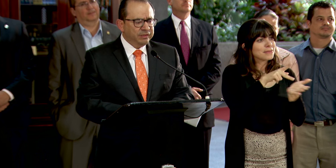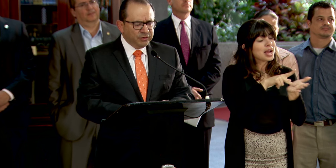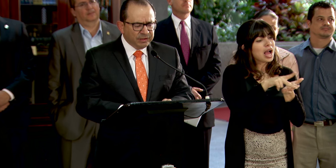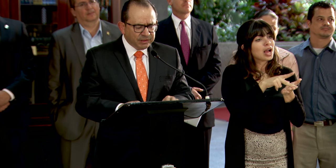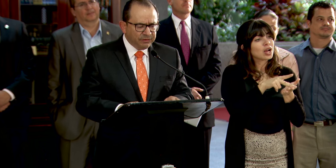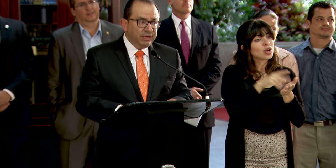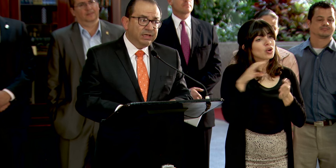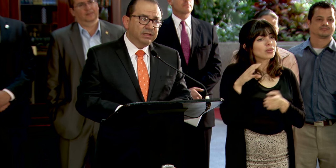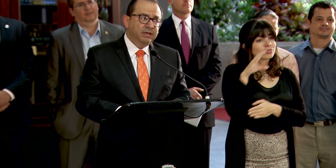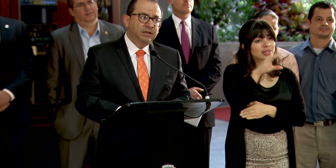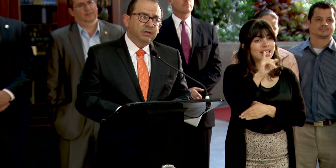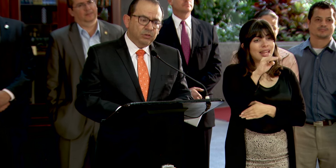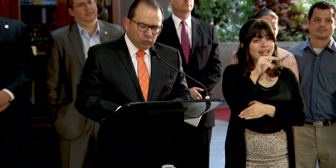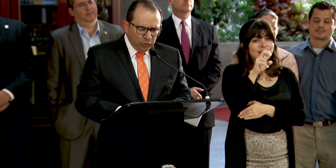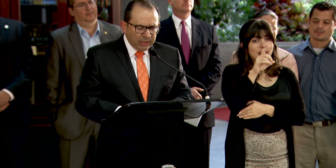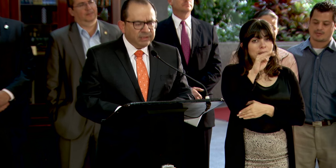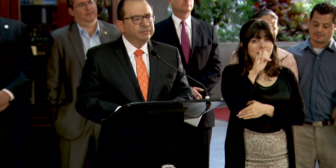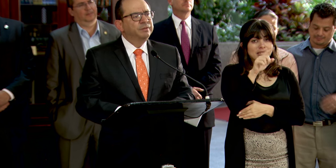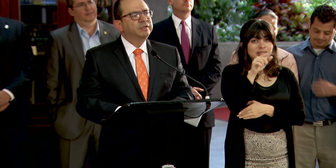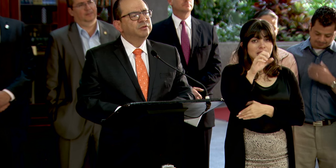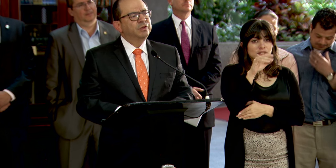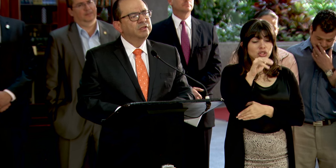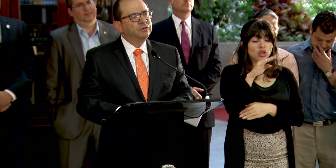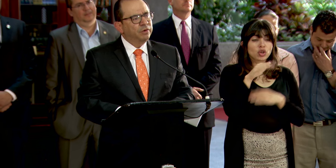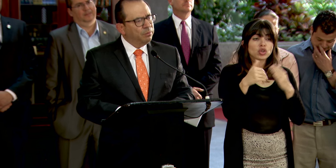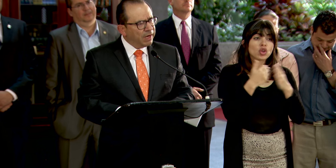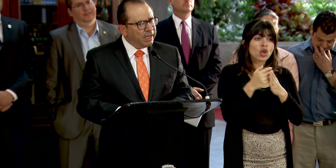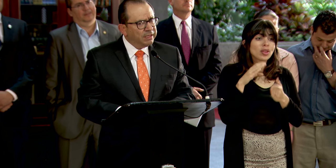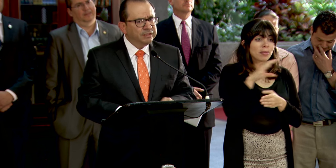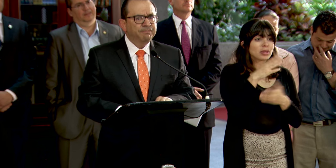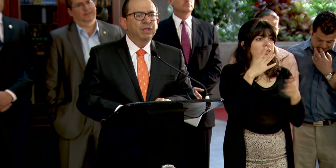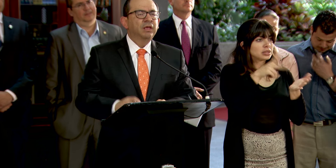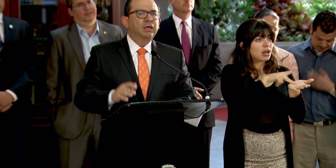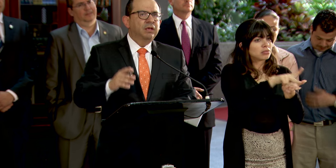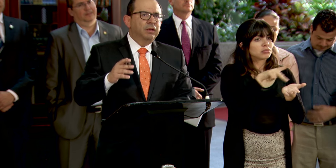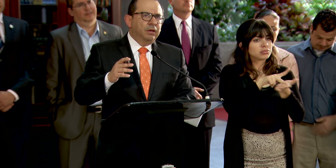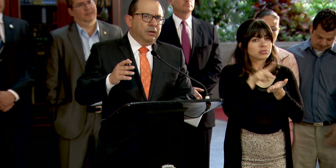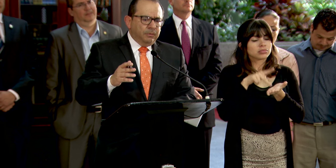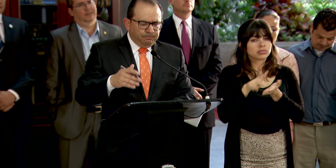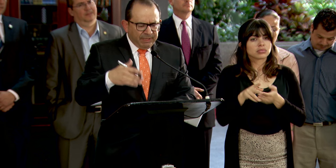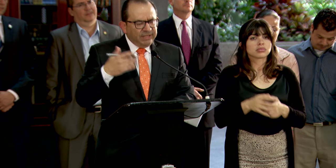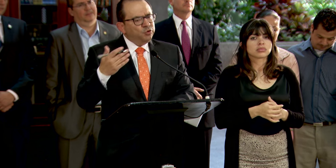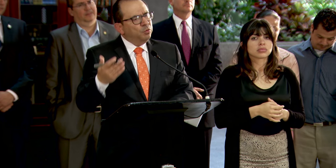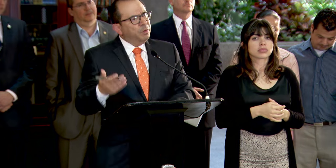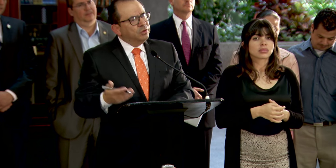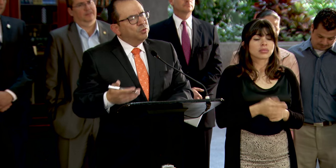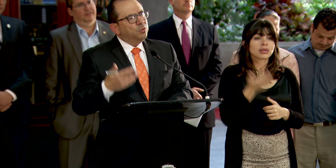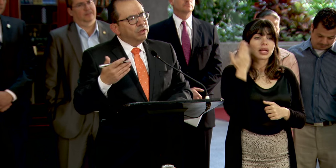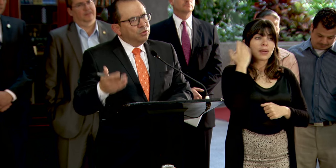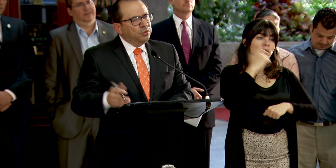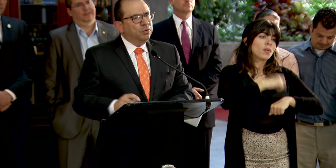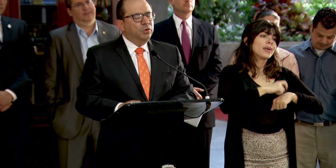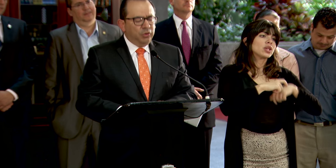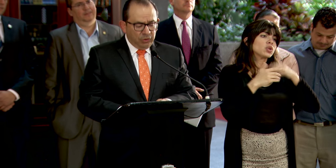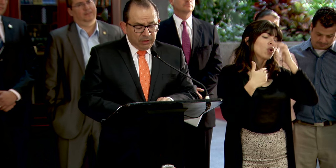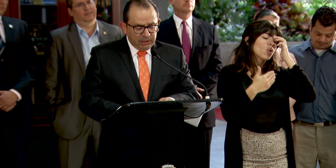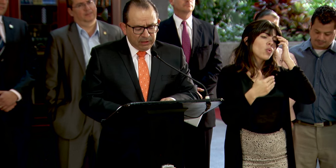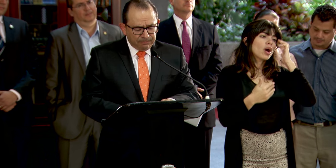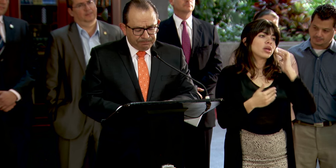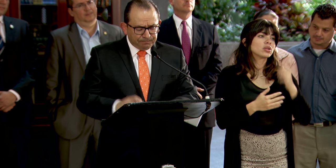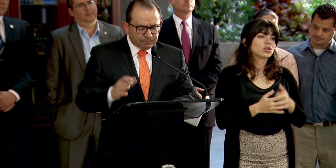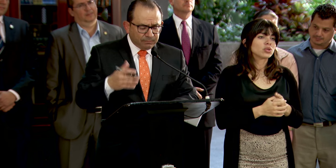de las indemnizaciones, en realidad todas las indemnizaciones fueron pagadas. En su momento, cuando